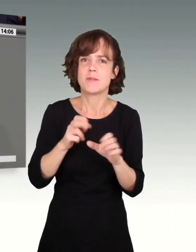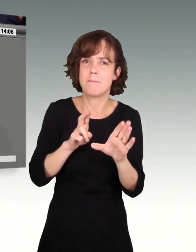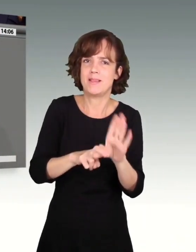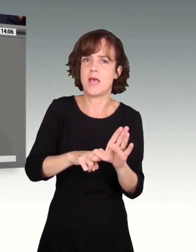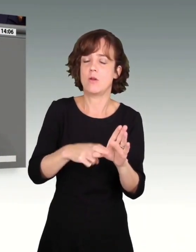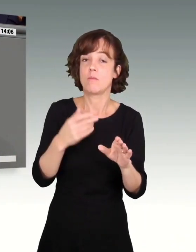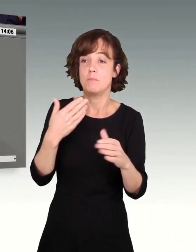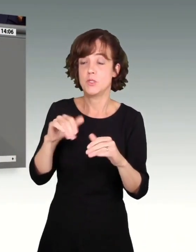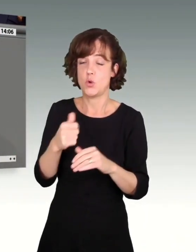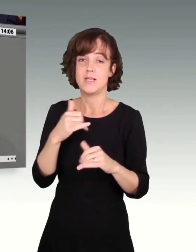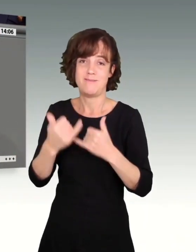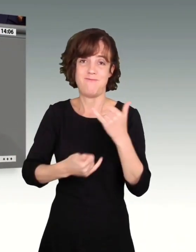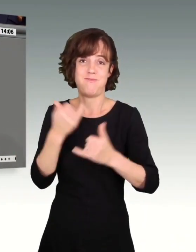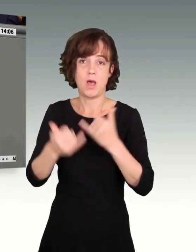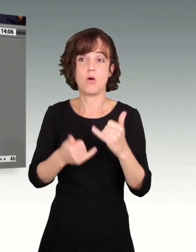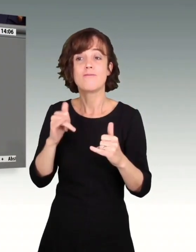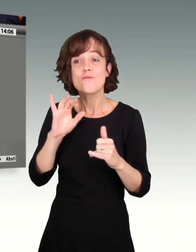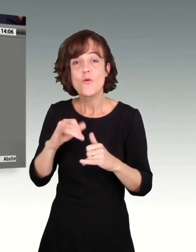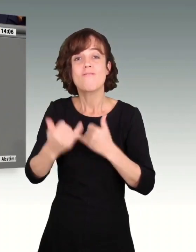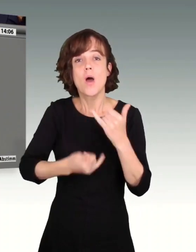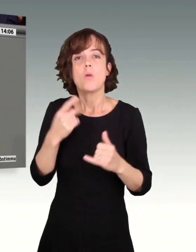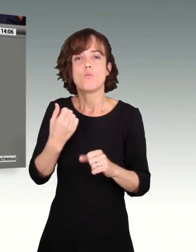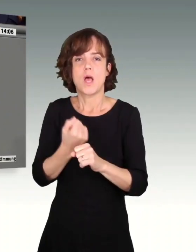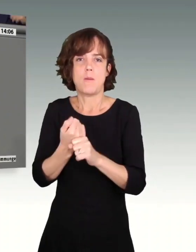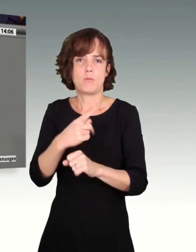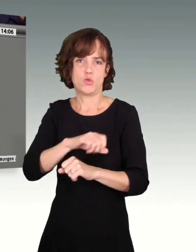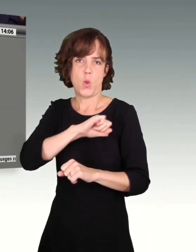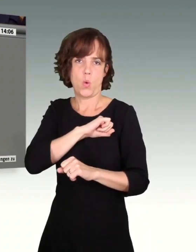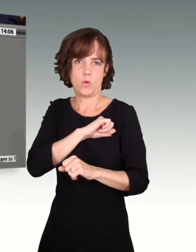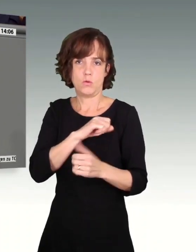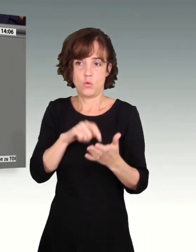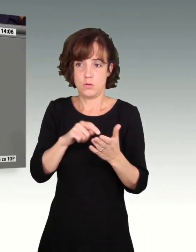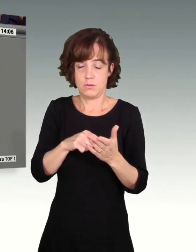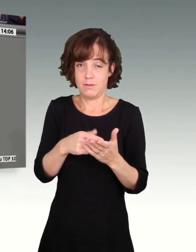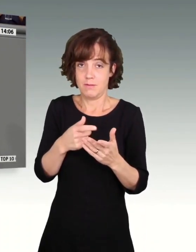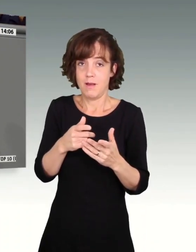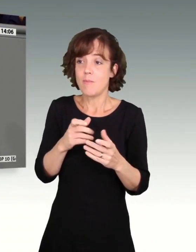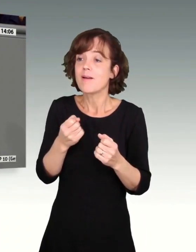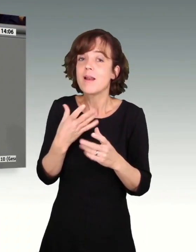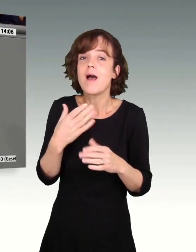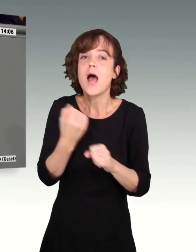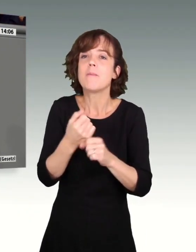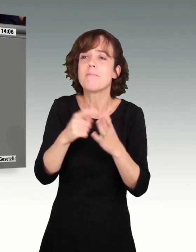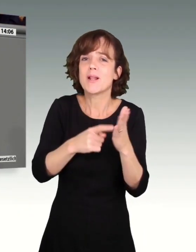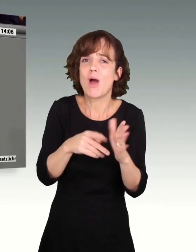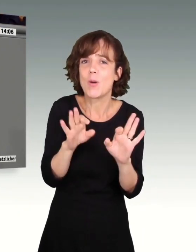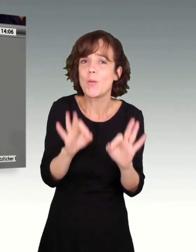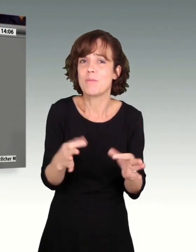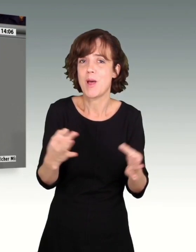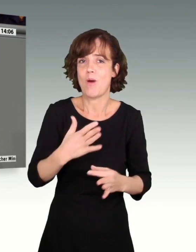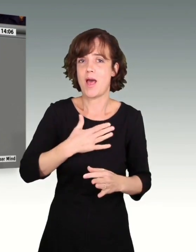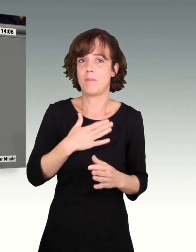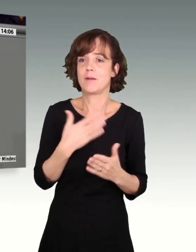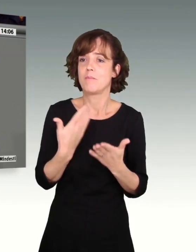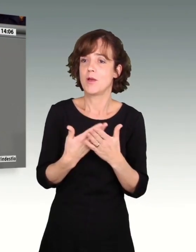unter anderem von Frauen. Insbesondere für Frauen muss sich Arbeiten lohnen. Am Ende geht es aber um gute Arbeitsbedingungen. Dazu gehört auch